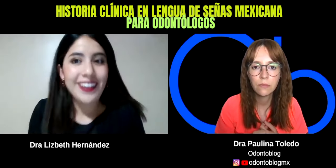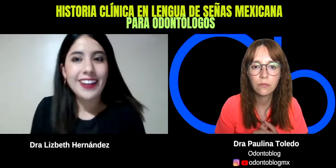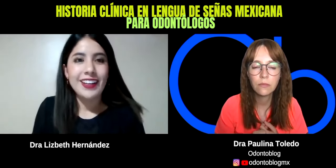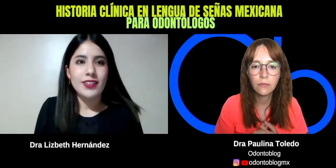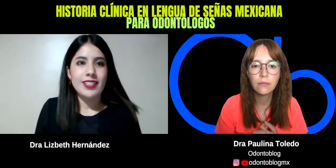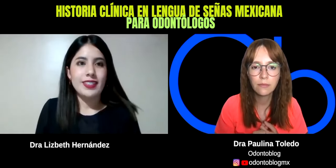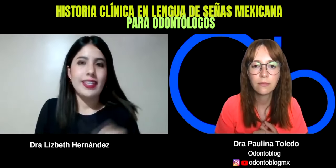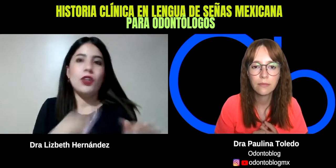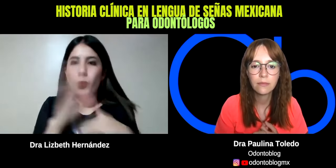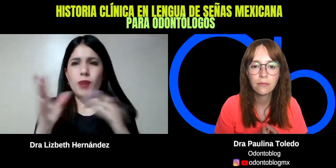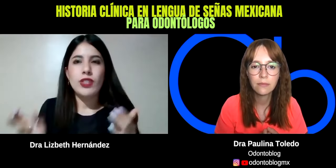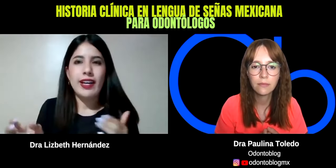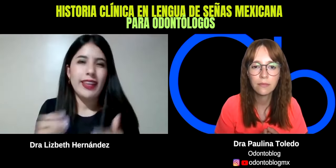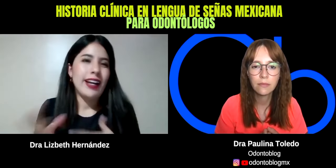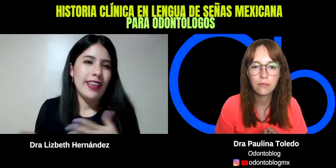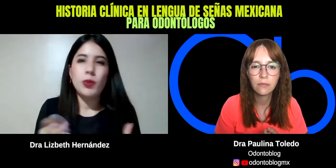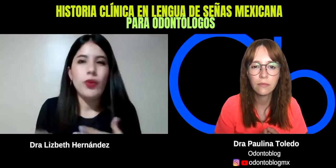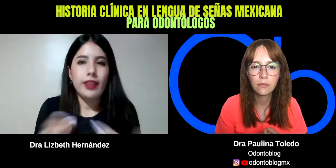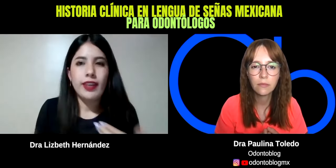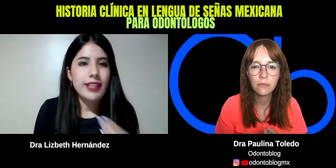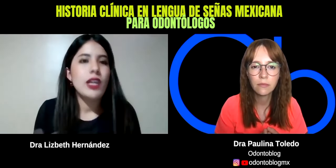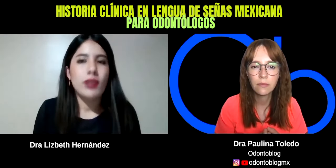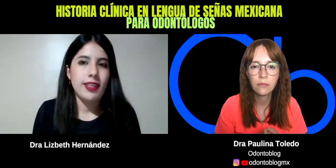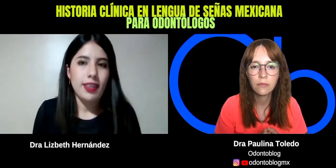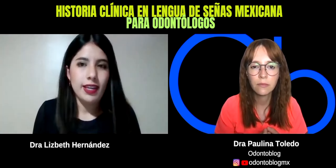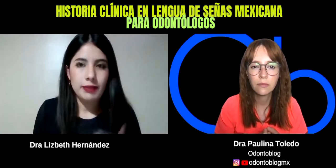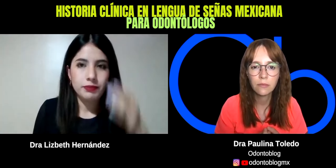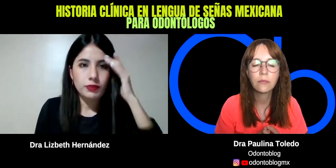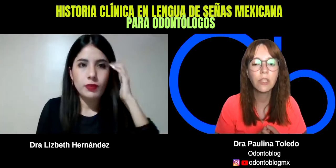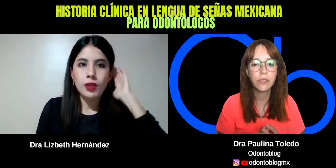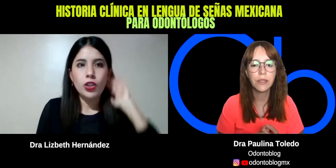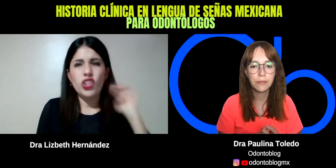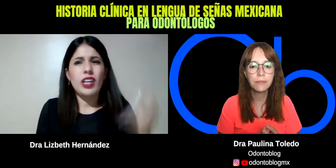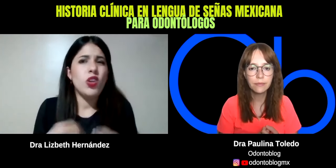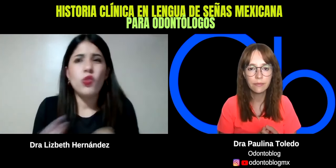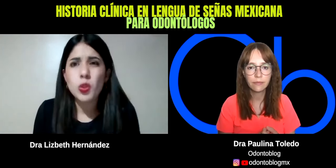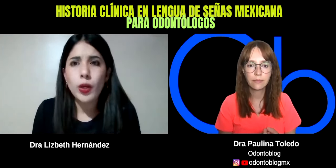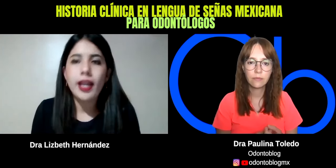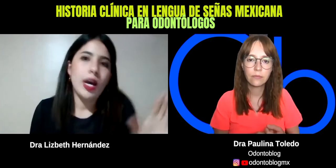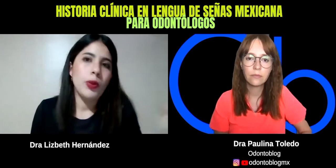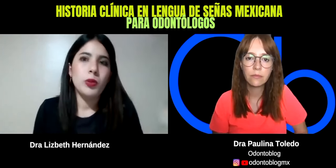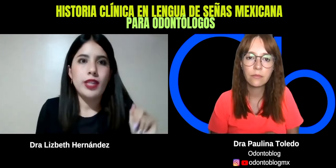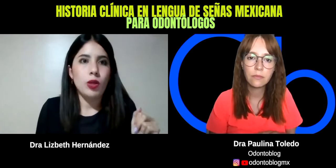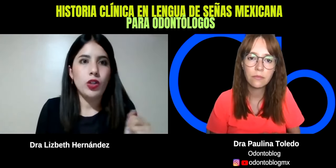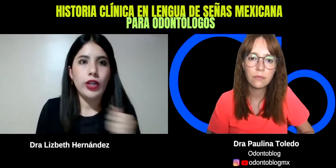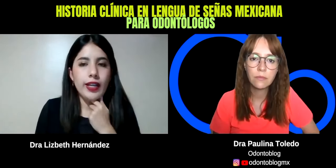Entonces, ya nos podemos dar idea como de qué es a lo que se dedica. Ok. Yo trabajo en una escuela. Ah, bueno, pues a lo mejor eres